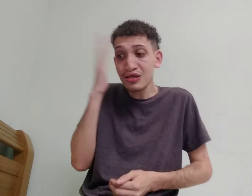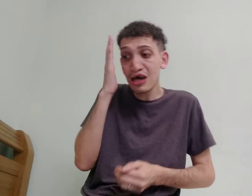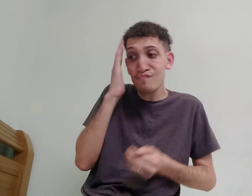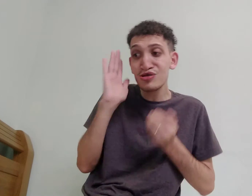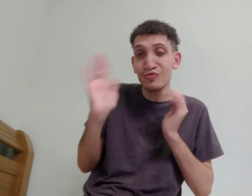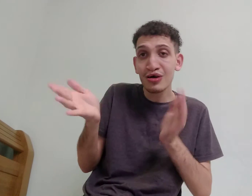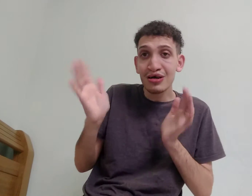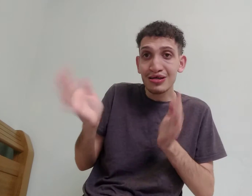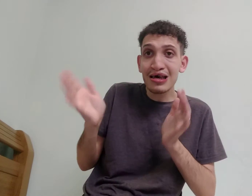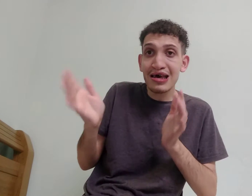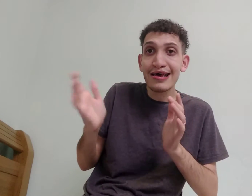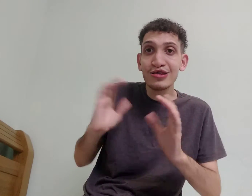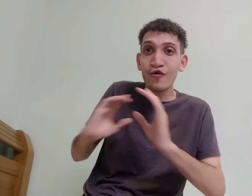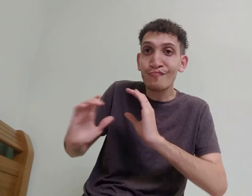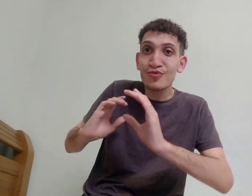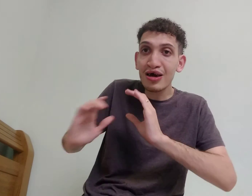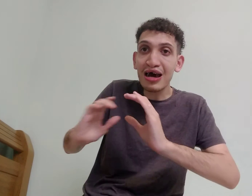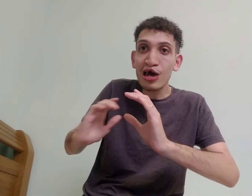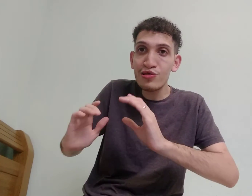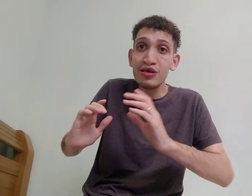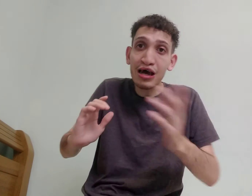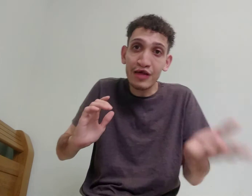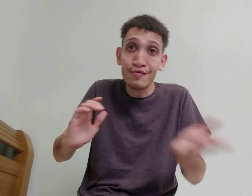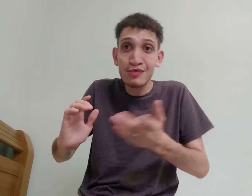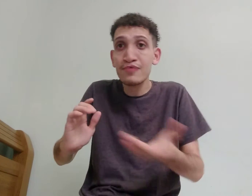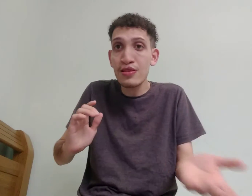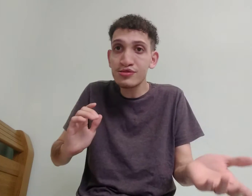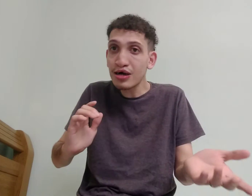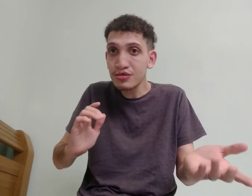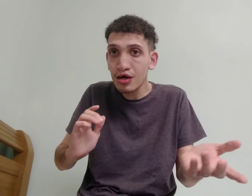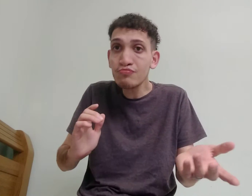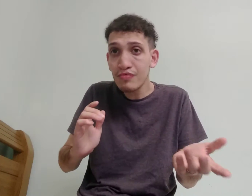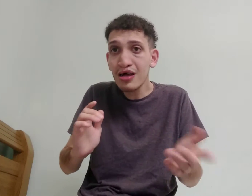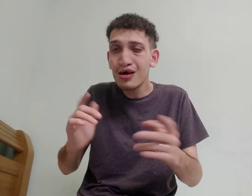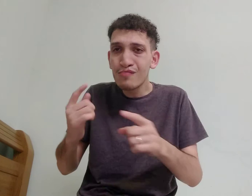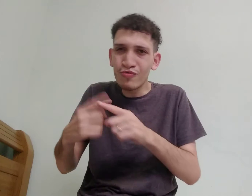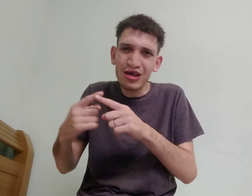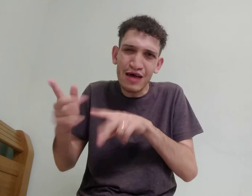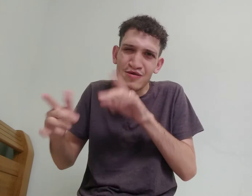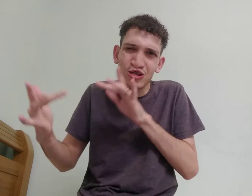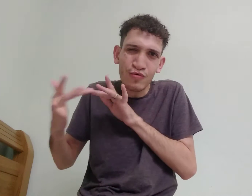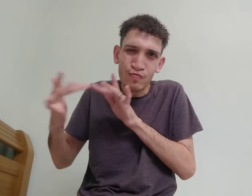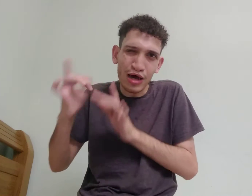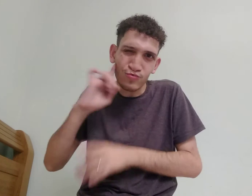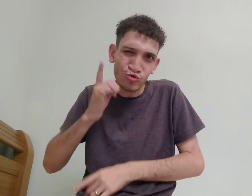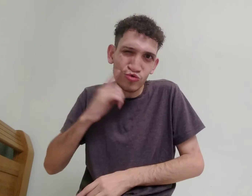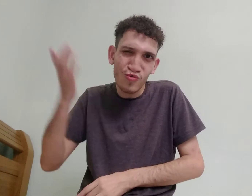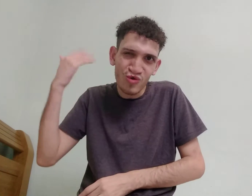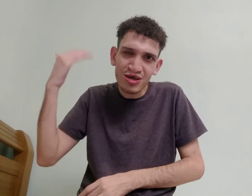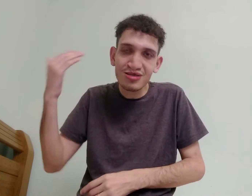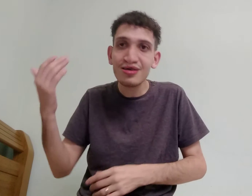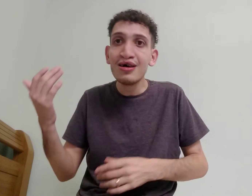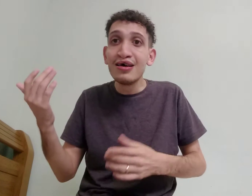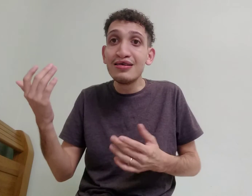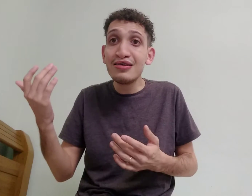sabiam se comunicar ali, através de sinalização, né, porque, às vezes, o caso surge antes, e